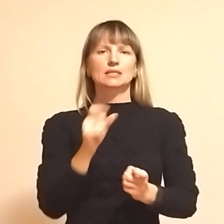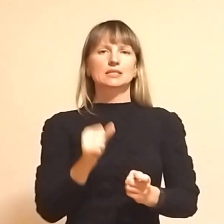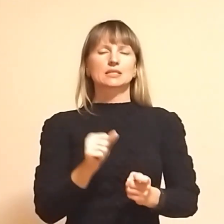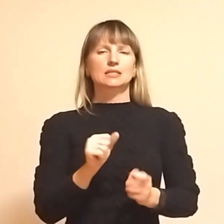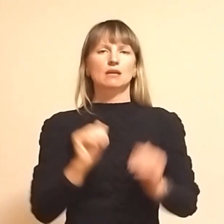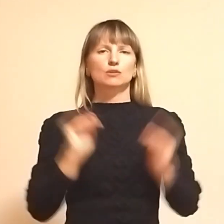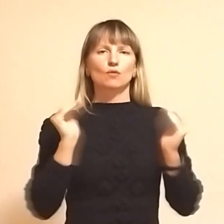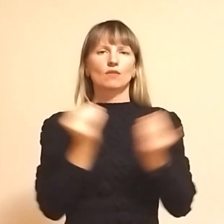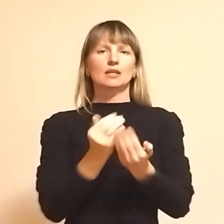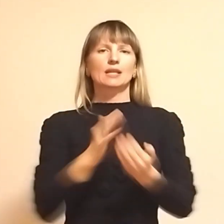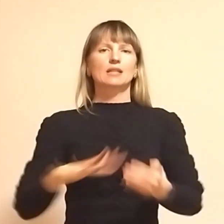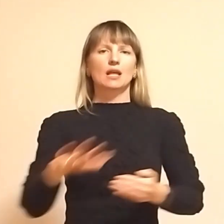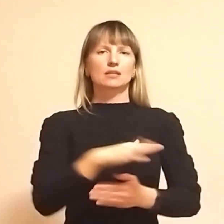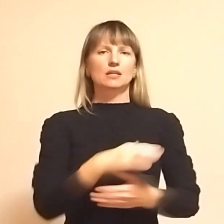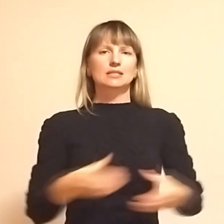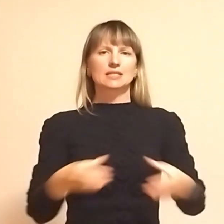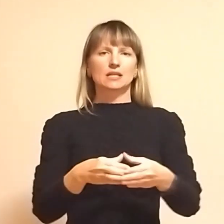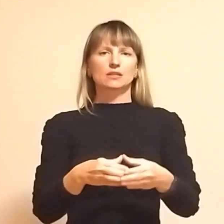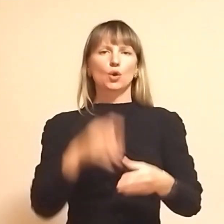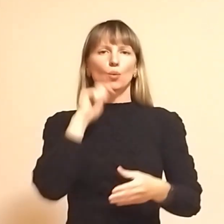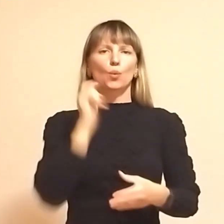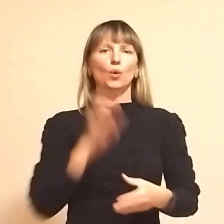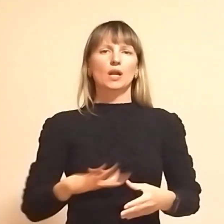суверенітет та територіальну цілісність України.